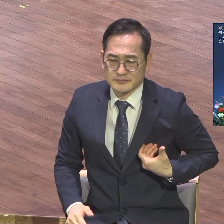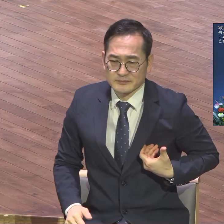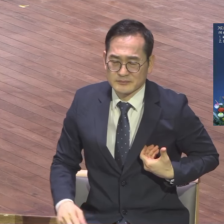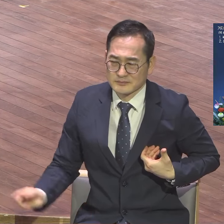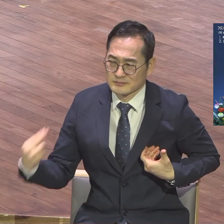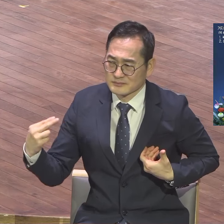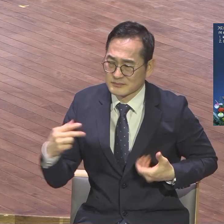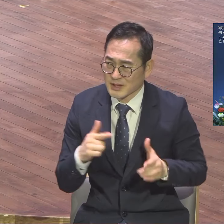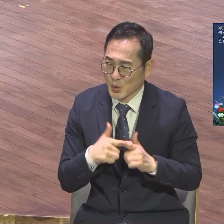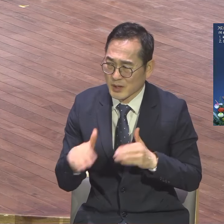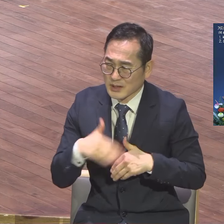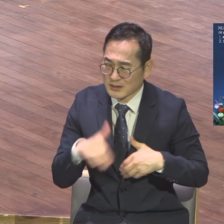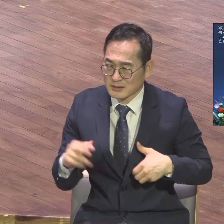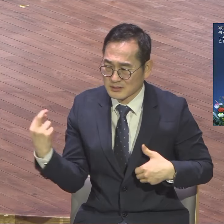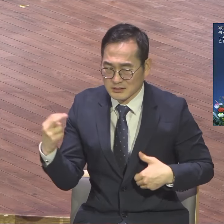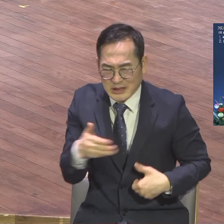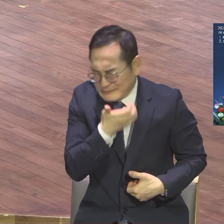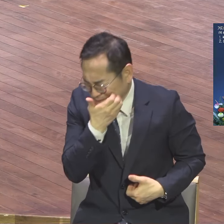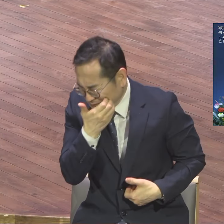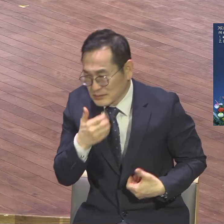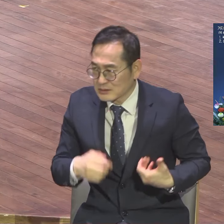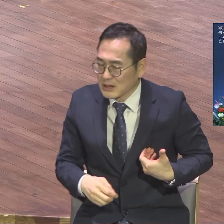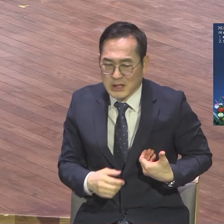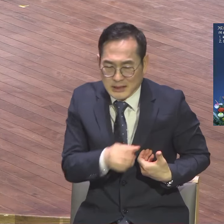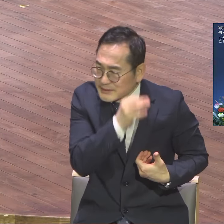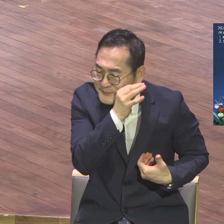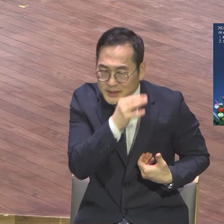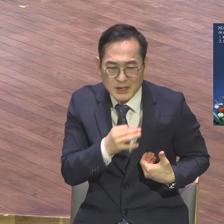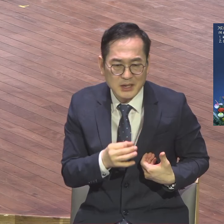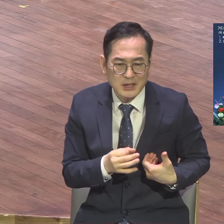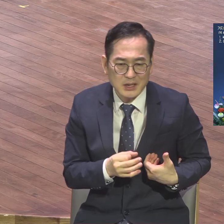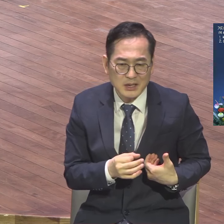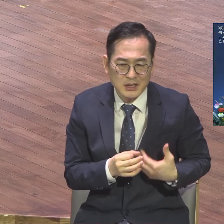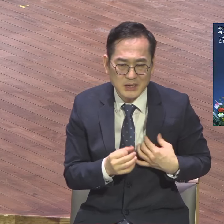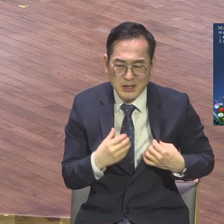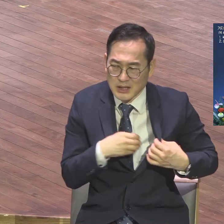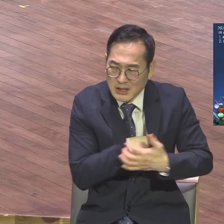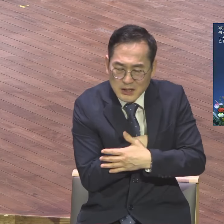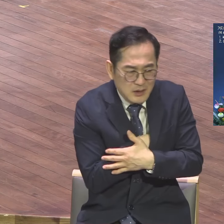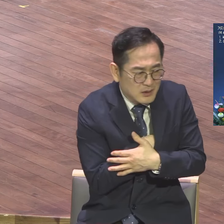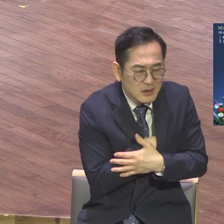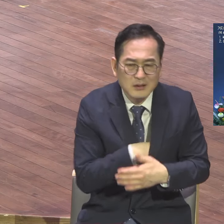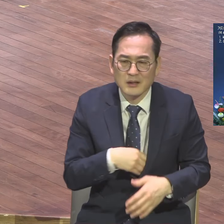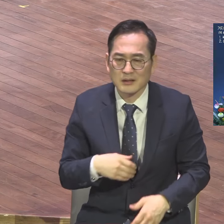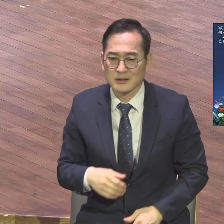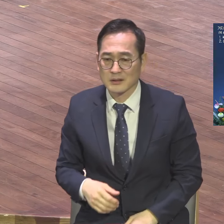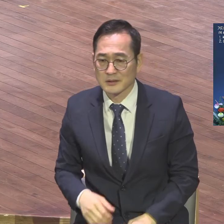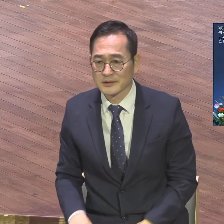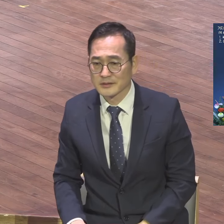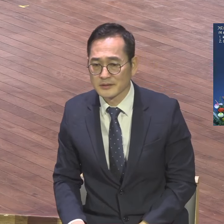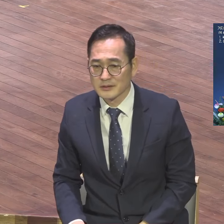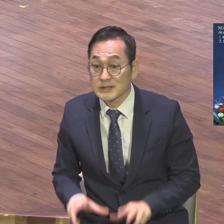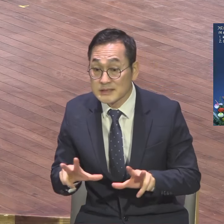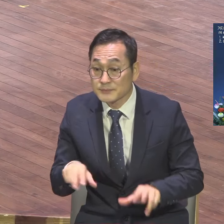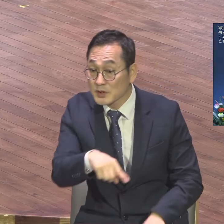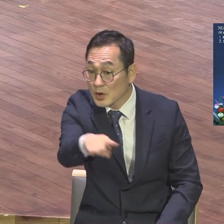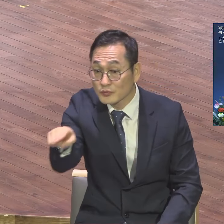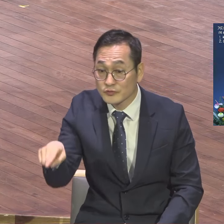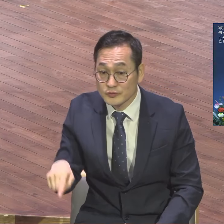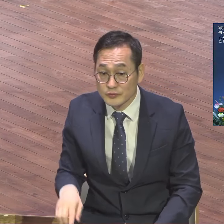그 정도였어요 창피했어요 지금도 아마 여러분 불신 가문에서 오는 분들은